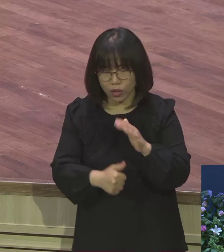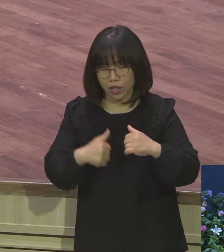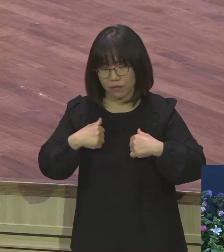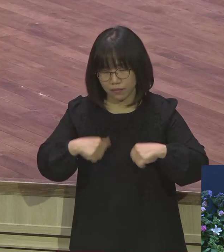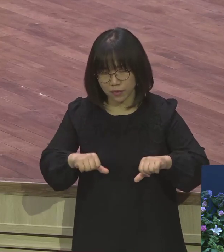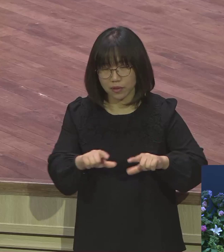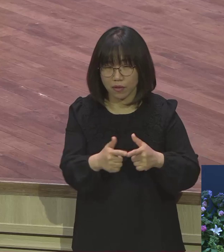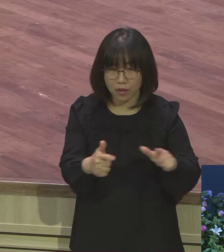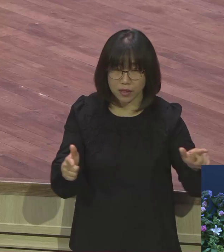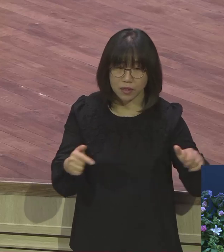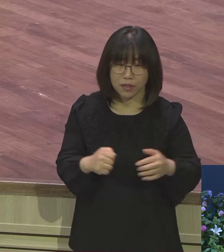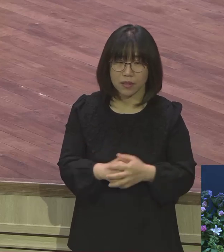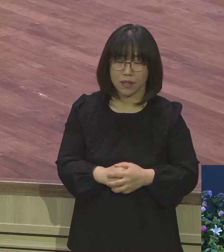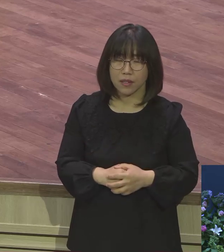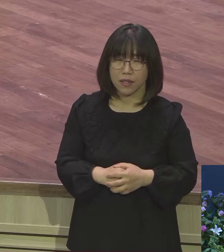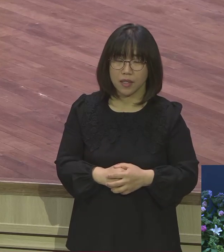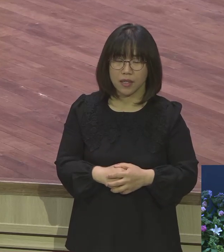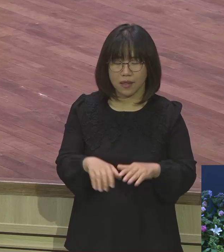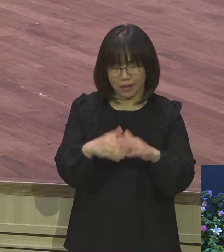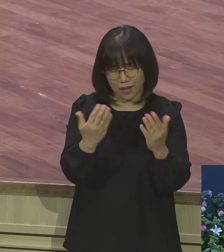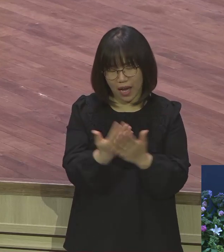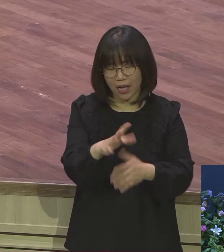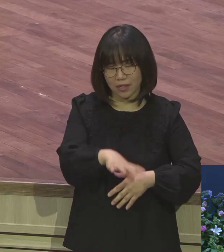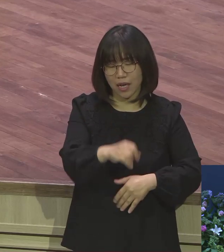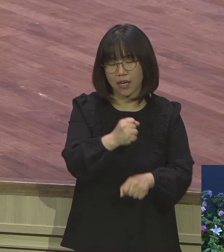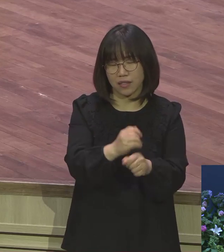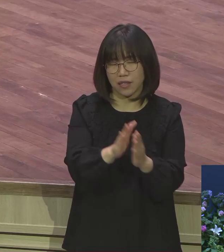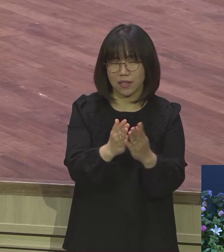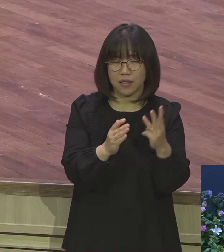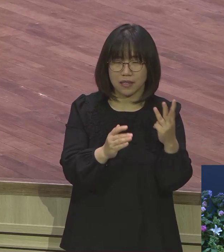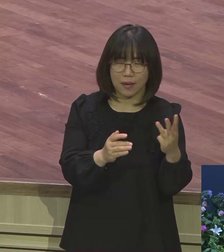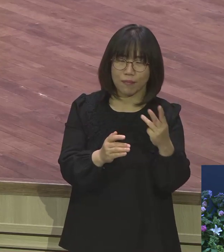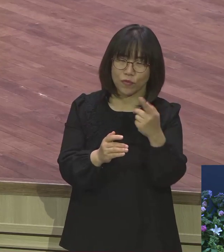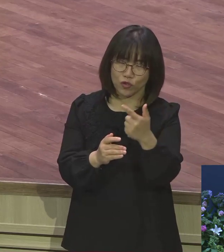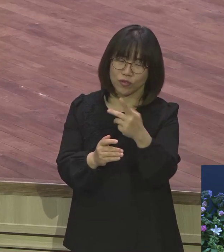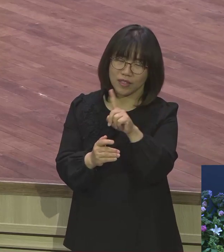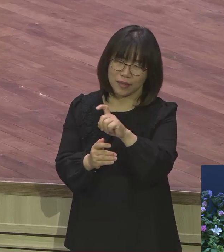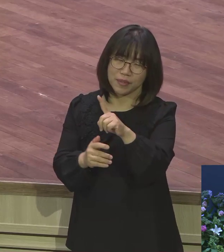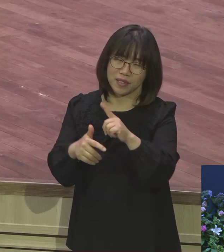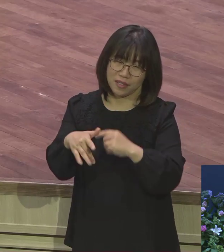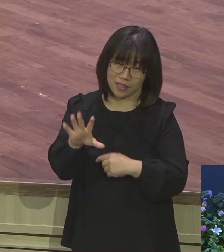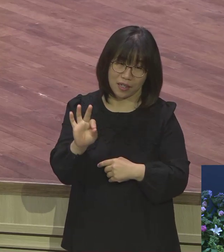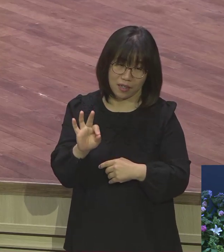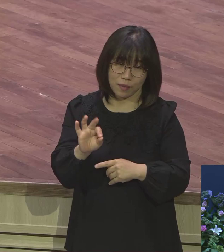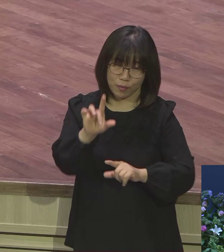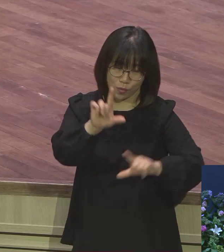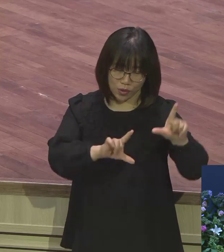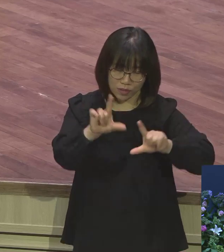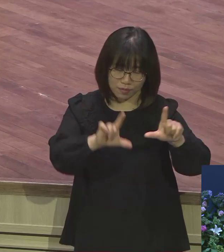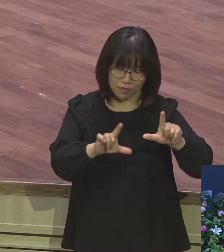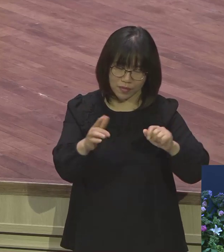6장 3장 6장 11장 우리가 가졌던 그거 가지고 그거 가지고 다 터지는 거예요. 전부 다